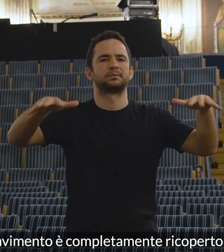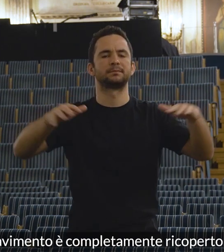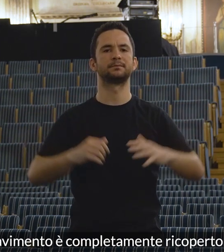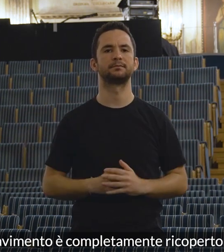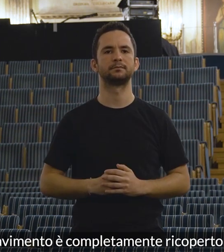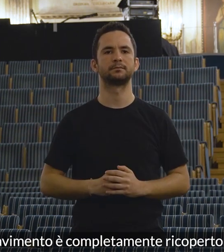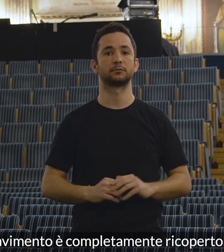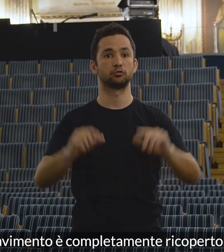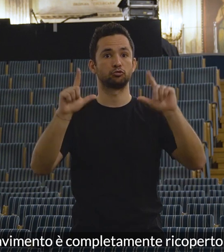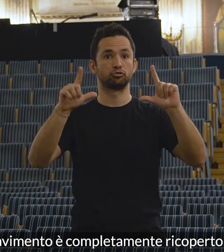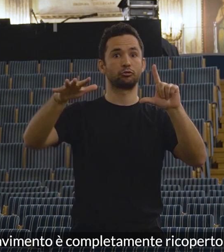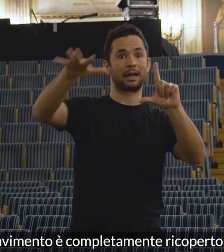completamente ricoperto di terra.